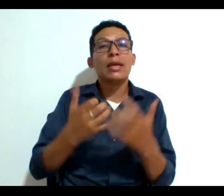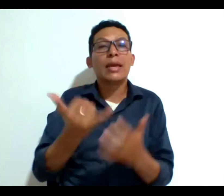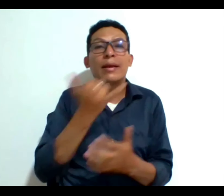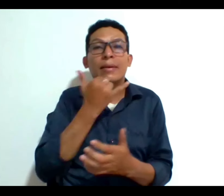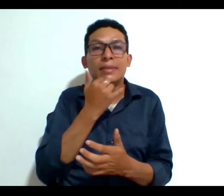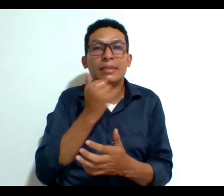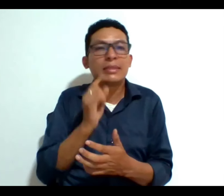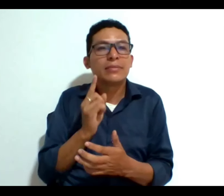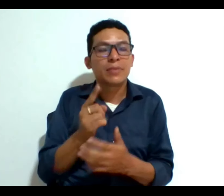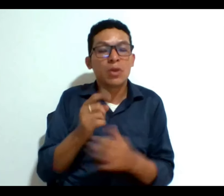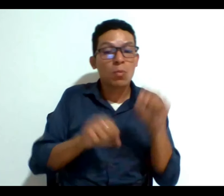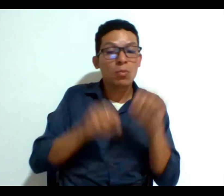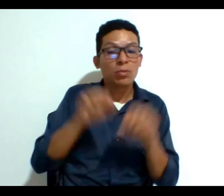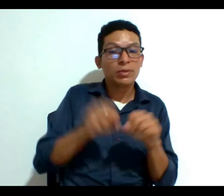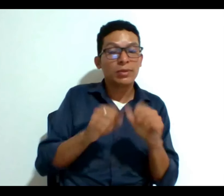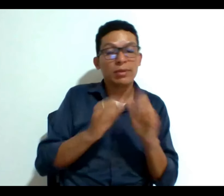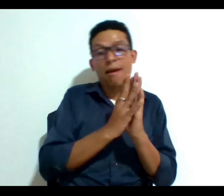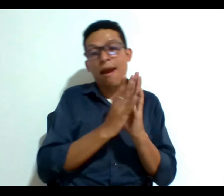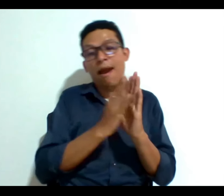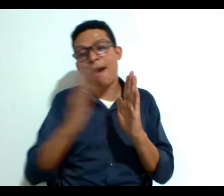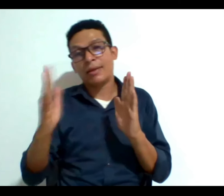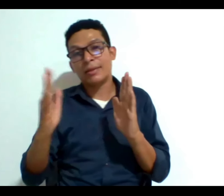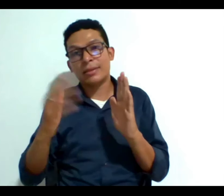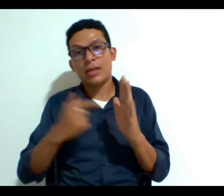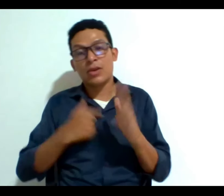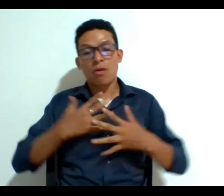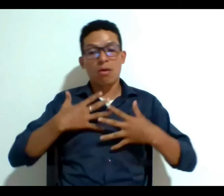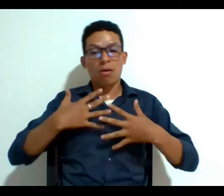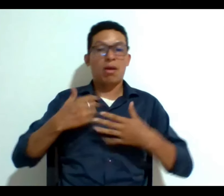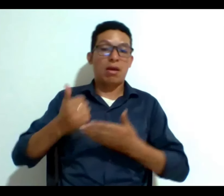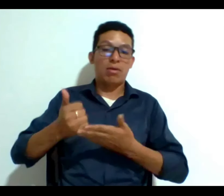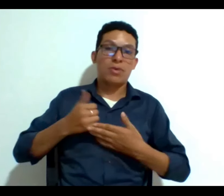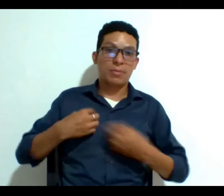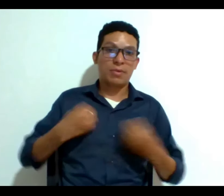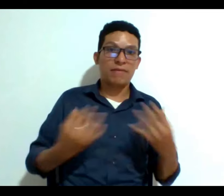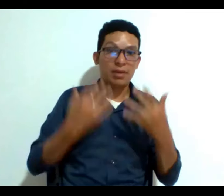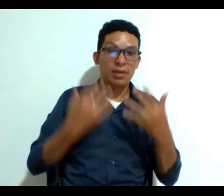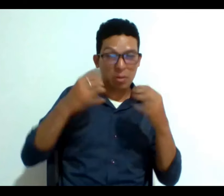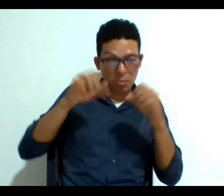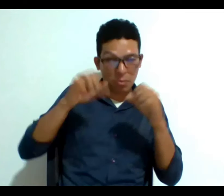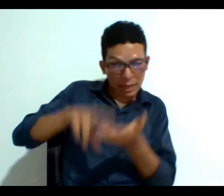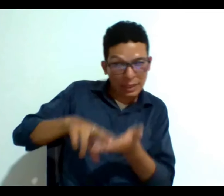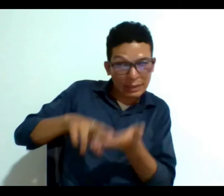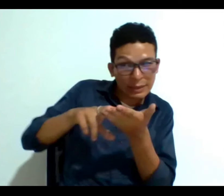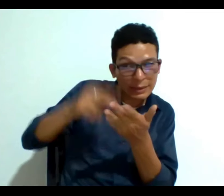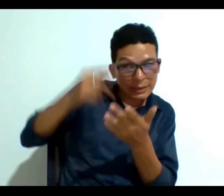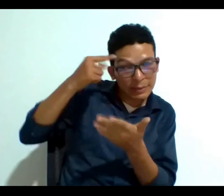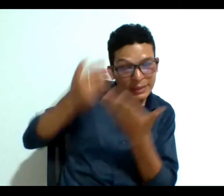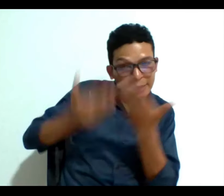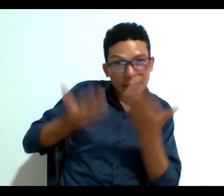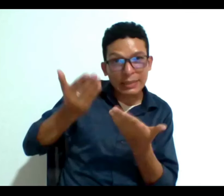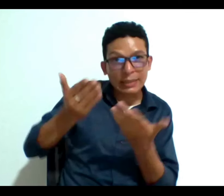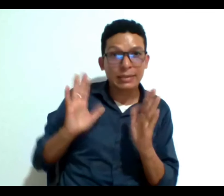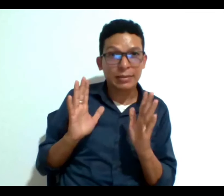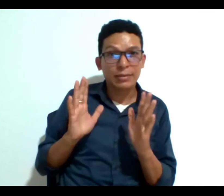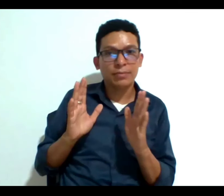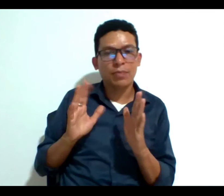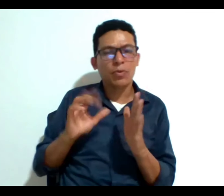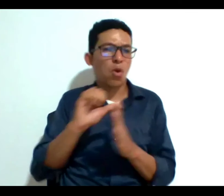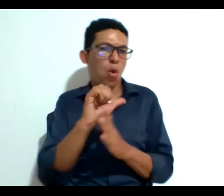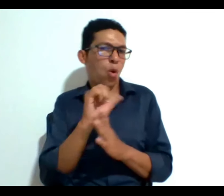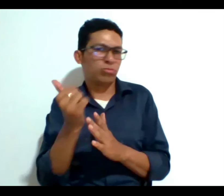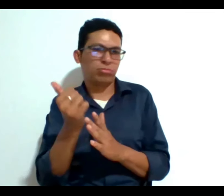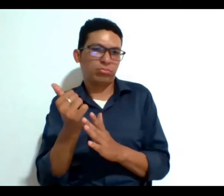posibilidad de extender artificialmente mi vida cuando no hay esperanza razonable de recuperación y otras preferencias